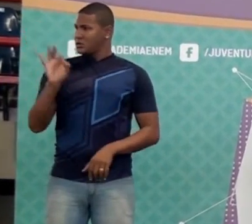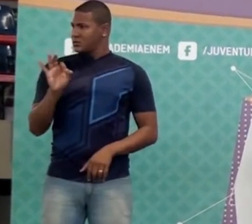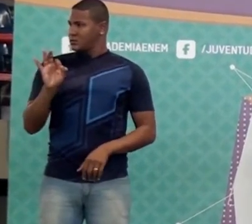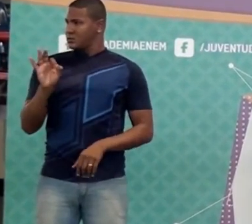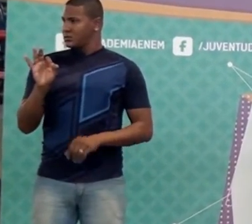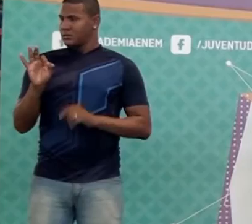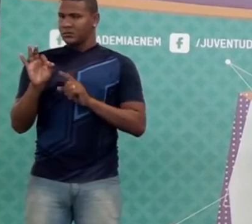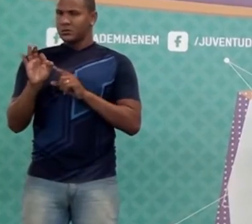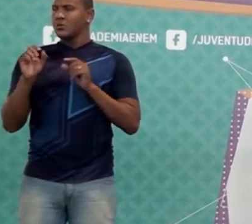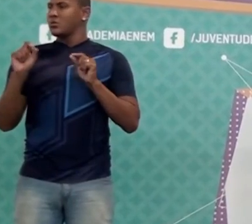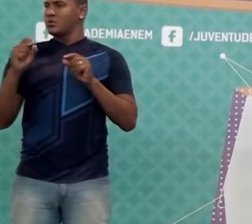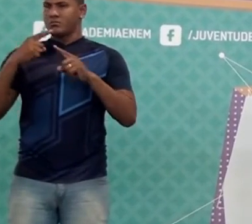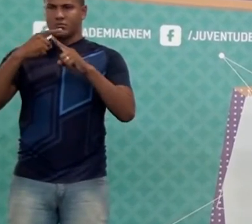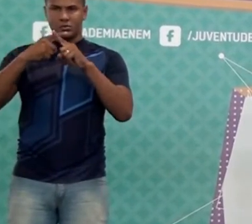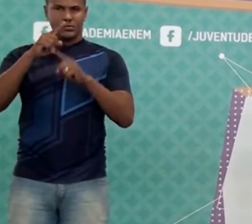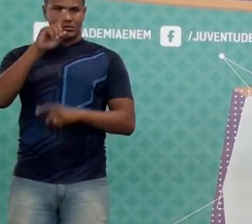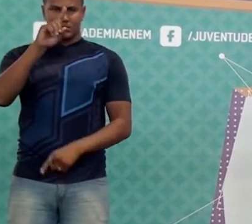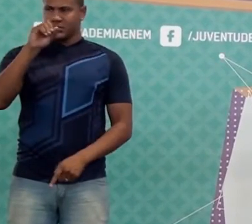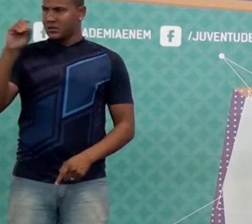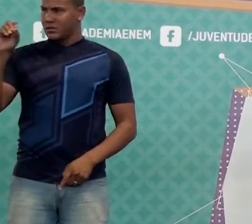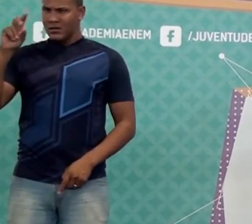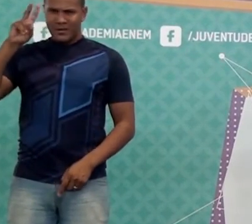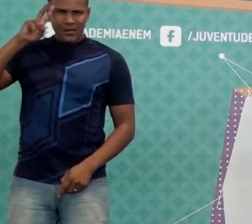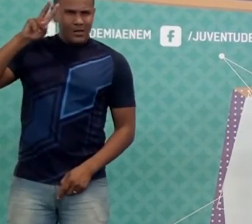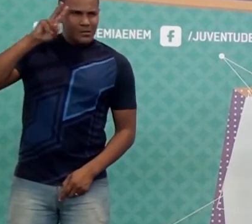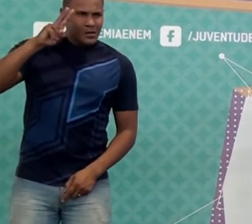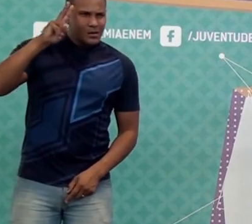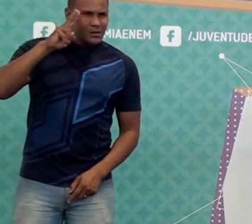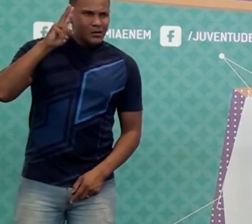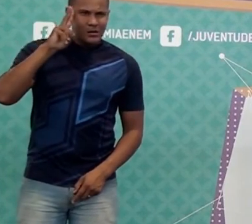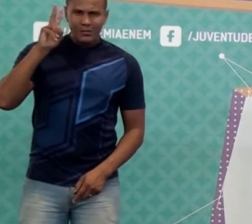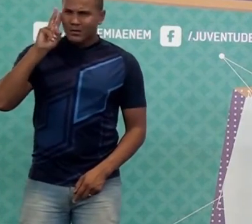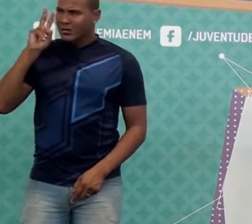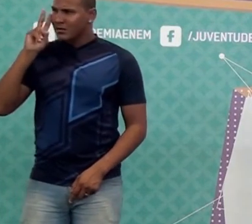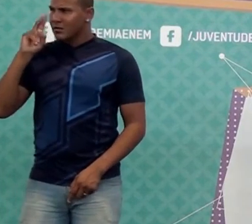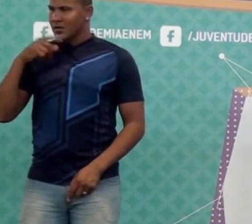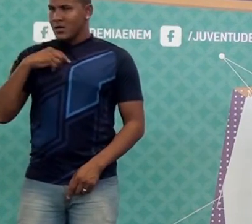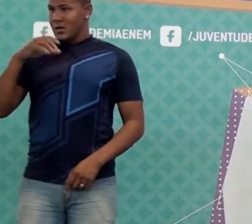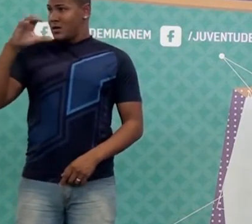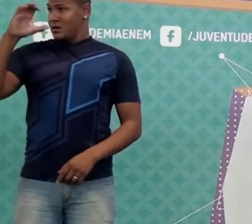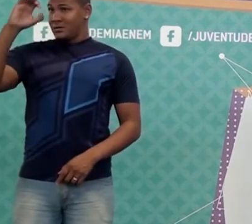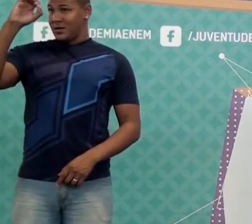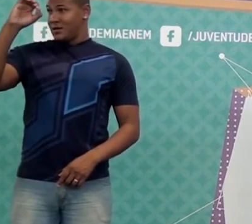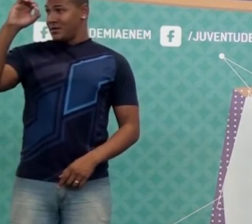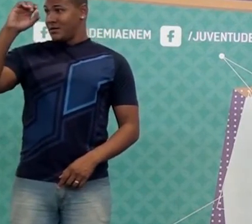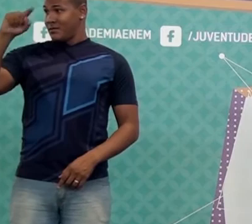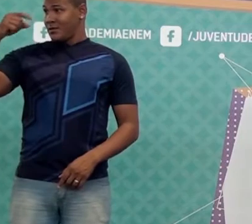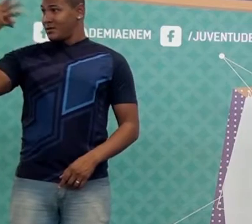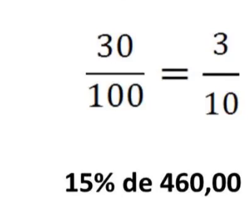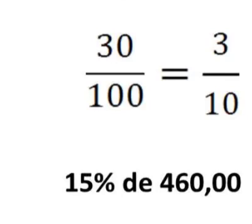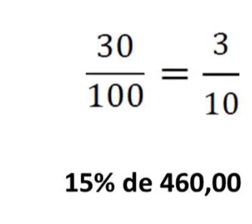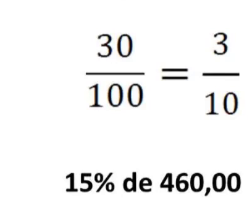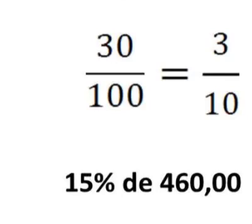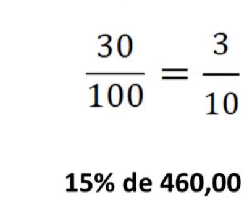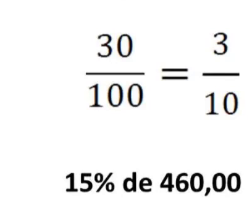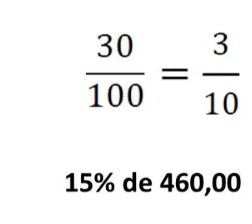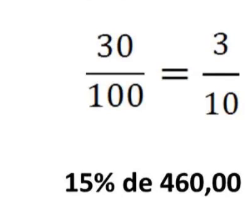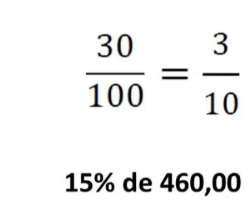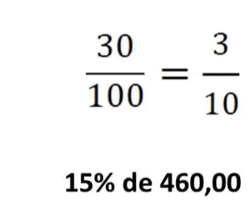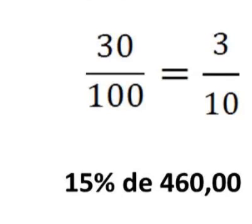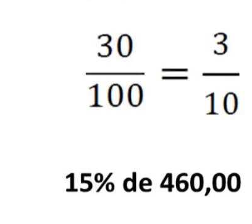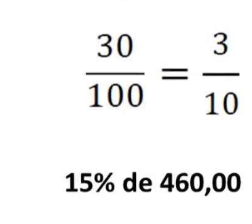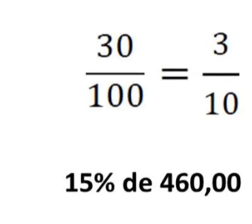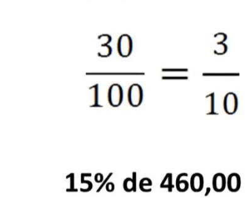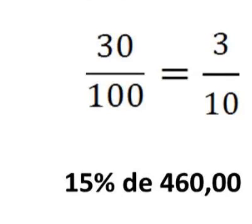Multiplicar por cem. Você lembra que quando eu multiplico por cem, eu ando duas casinhas com a vírgula? Então, zero vírgula três, ó.